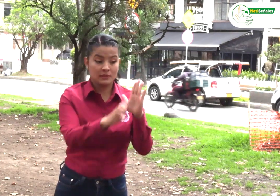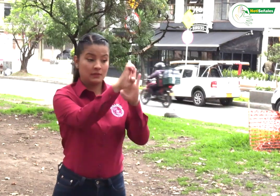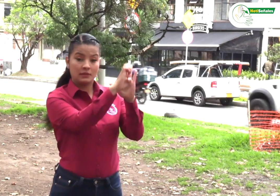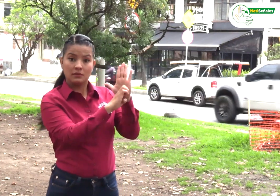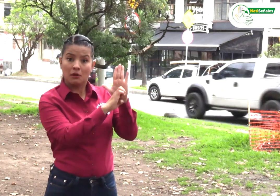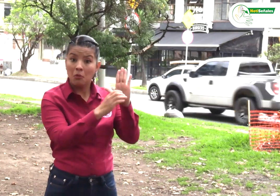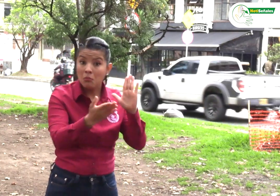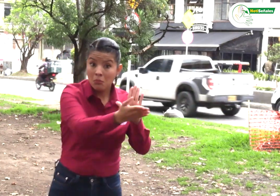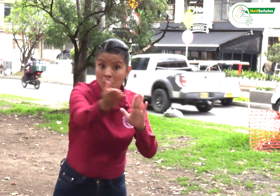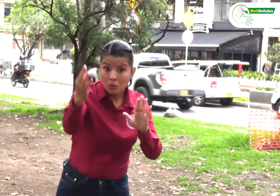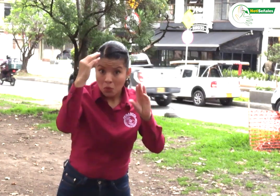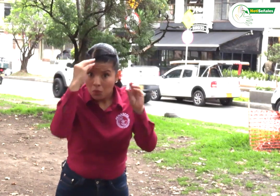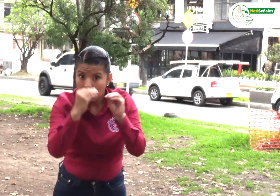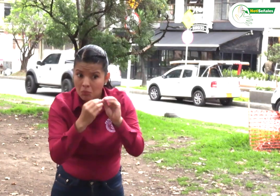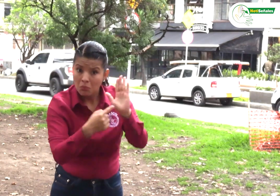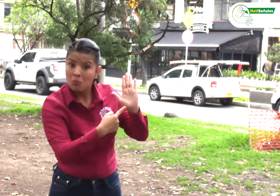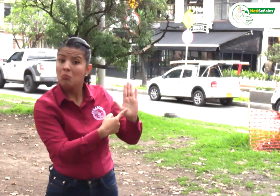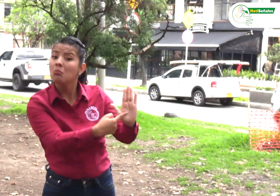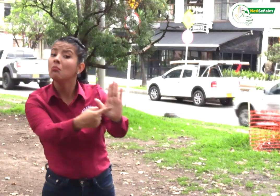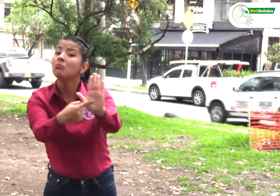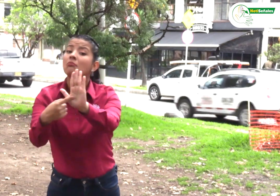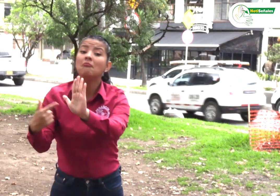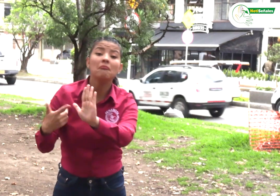Se puso en consideración los estatutos